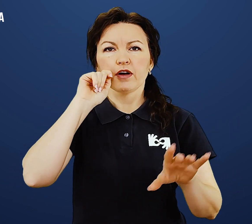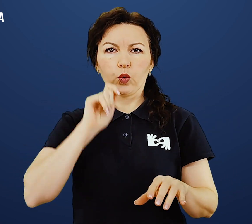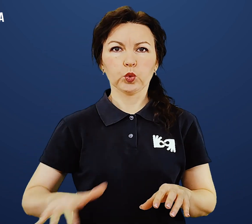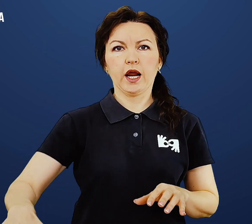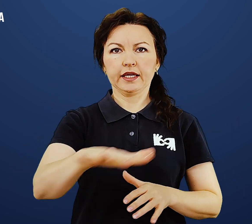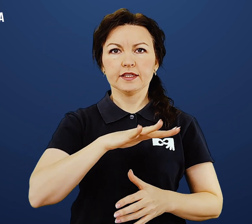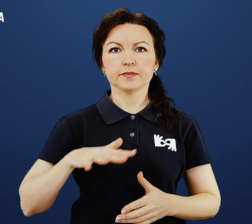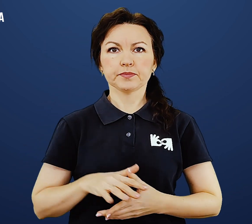Україні! Дякую! Дякую!